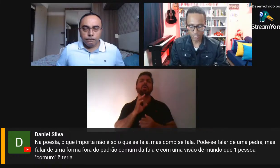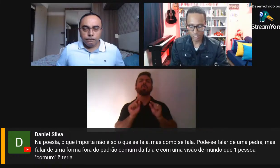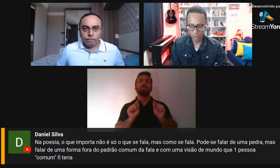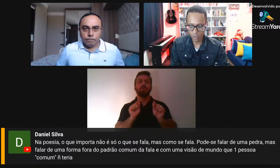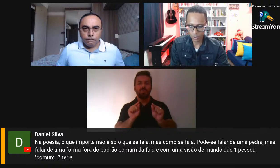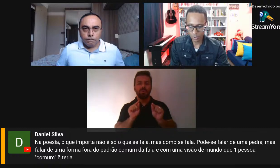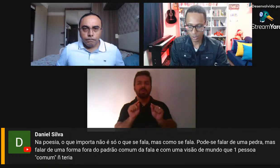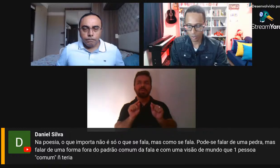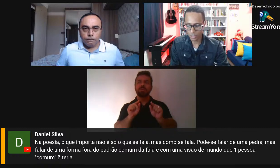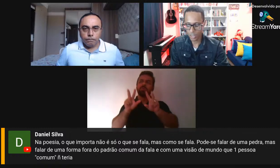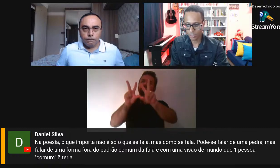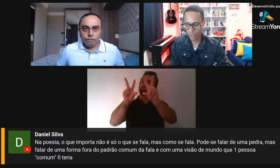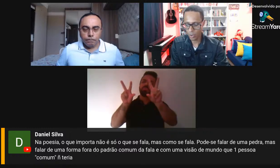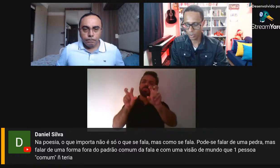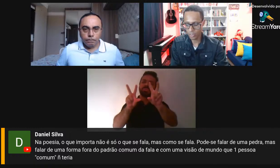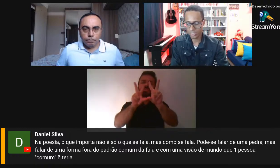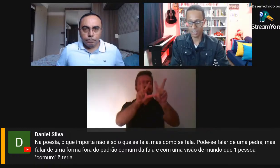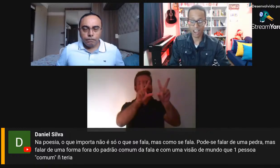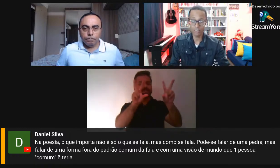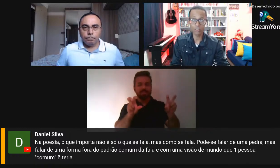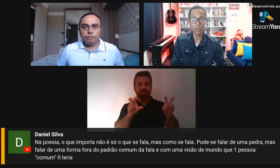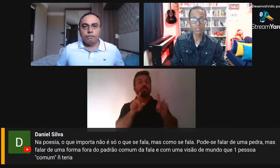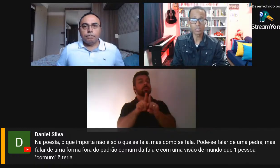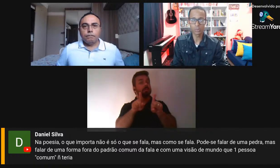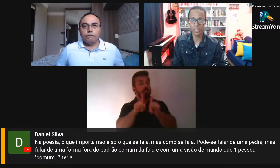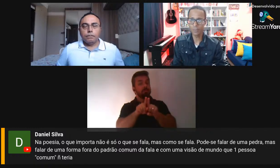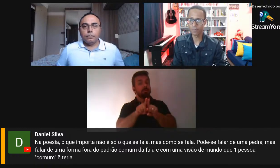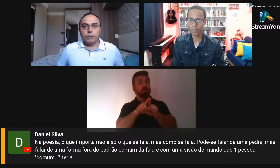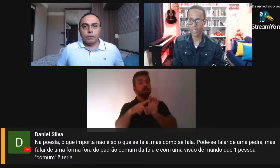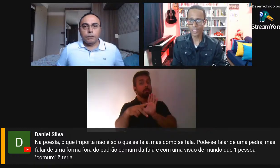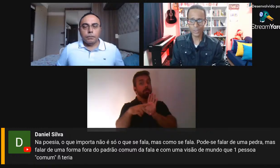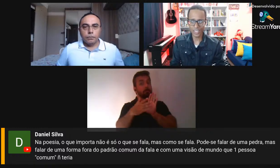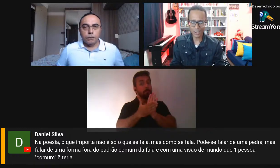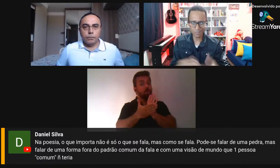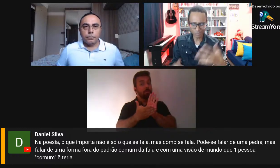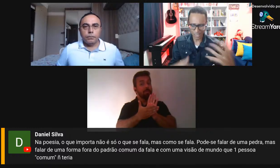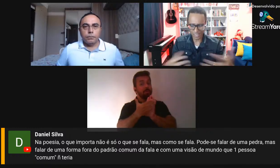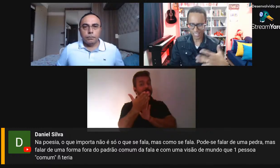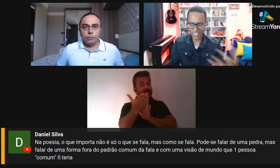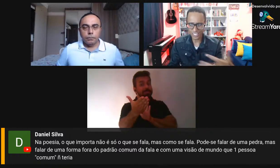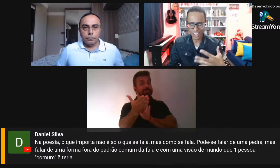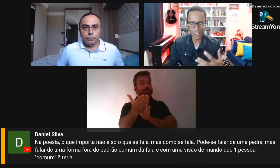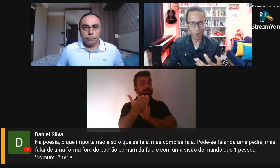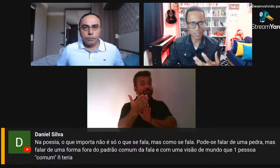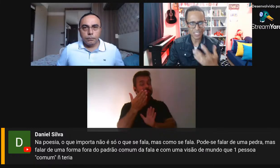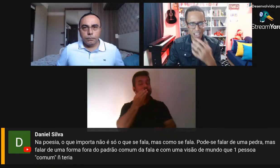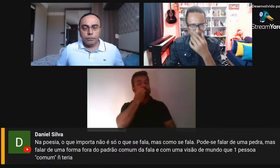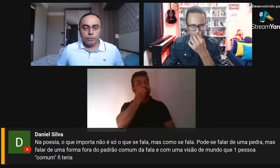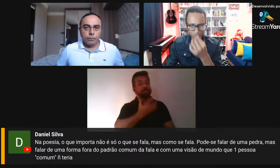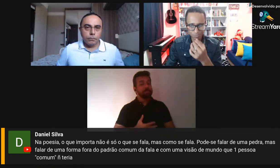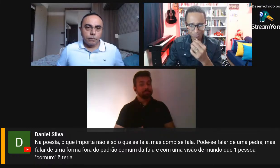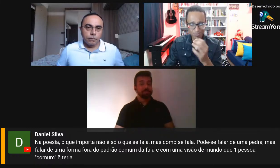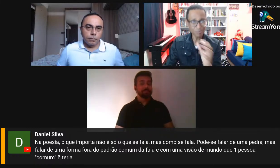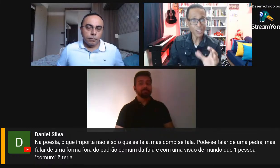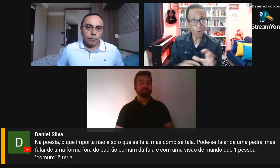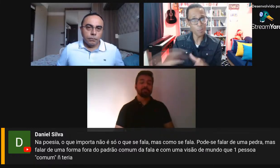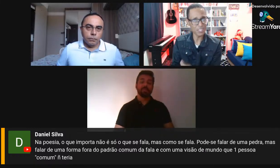proposta que o Rogério trouxe e traz no seu livro. Eu queria aqui já começar